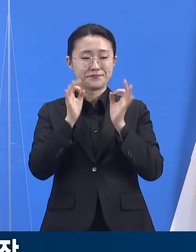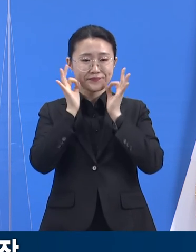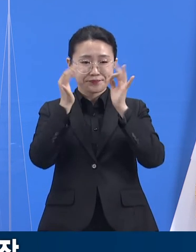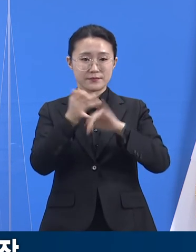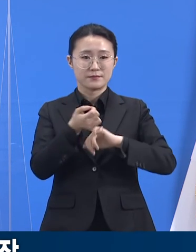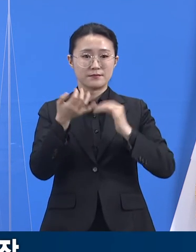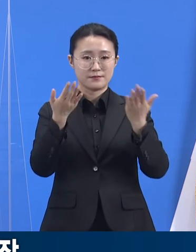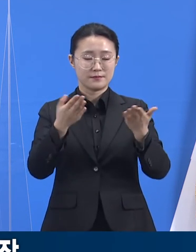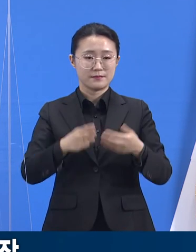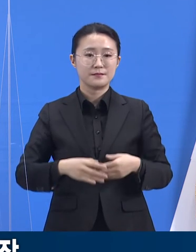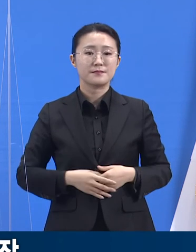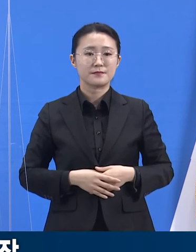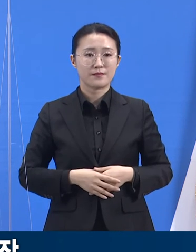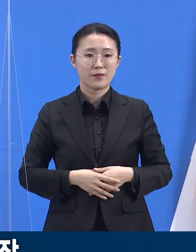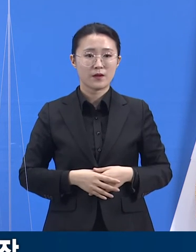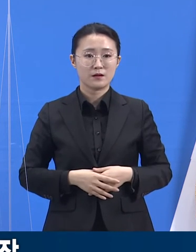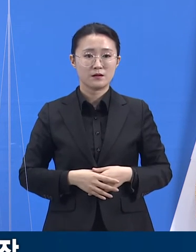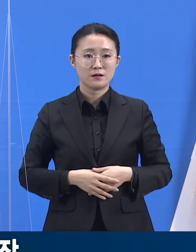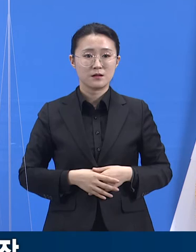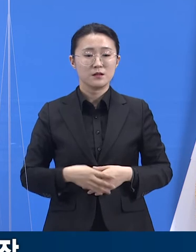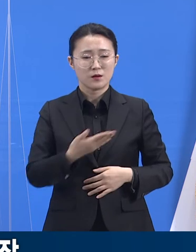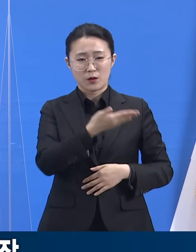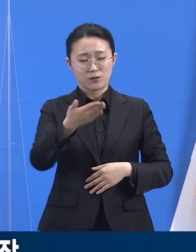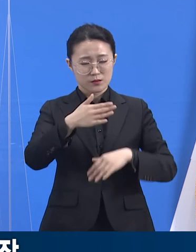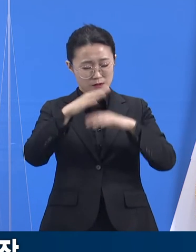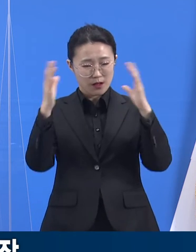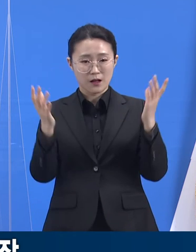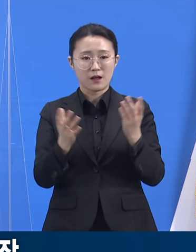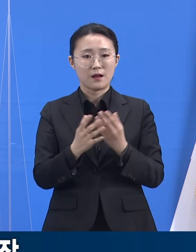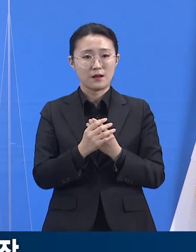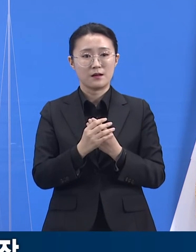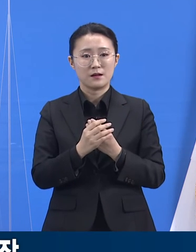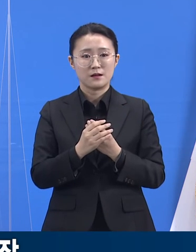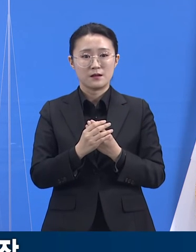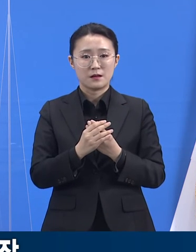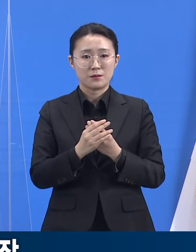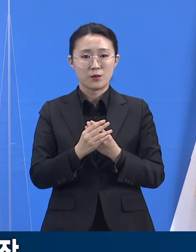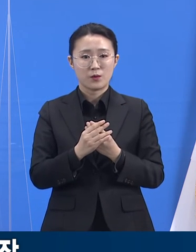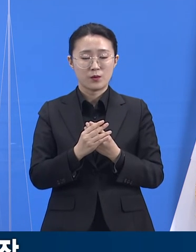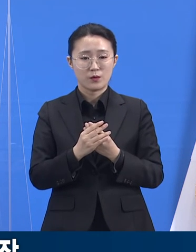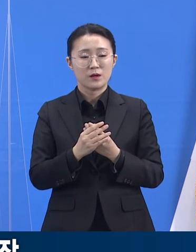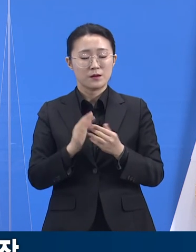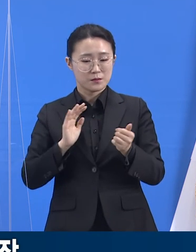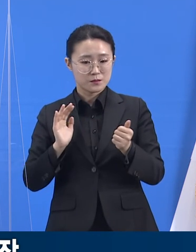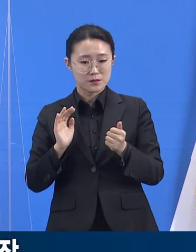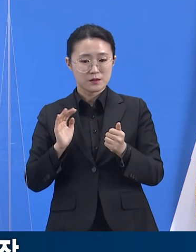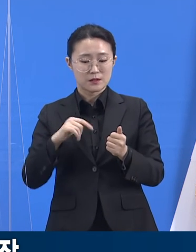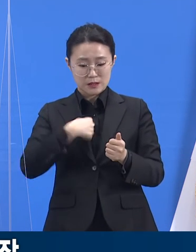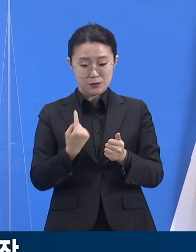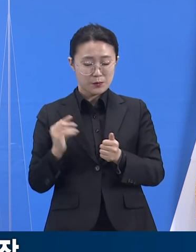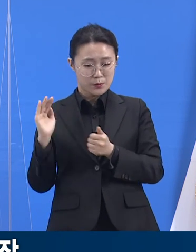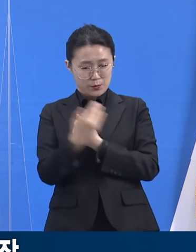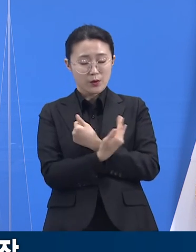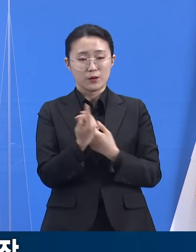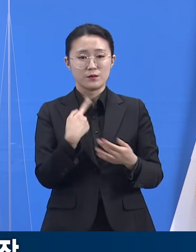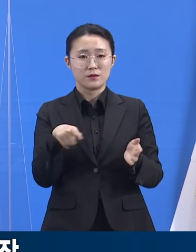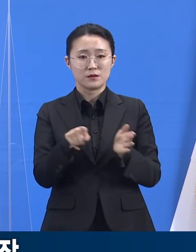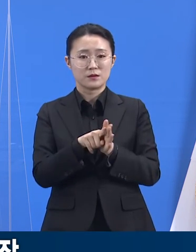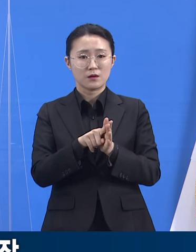되어주셔야 합니다. 공동체를 지키기 위해선 의무와 책임도 강조될 수밖에 없습니다.